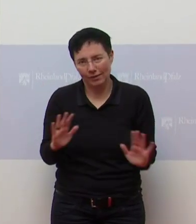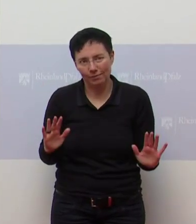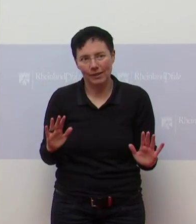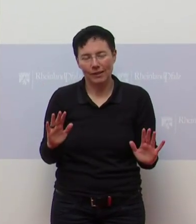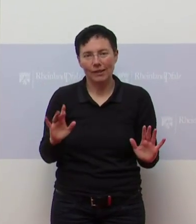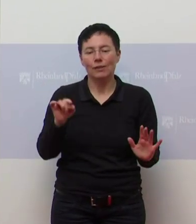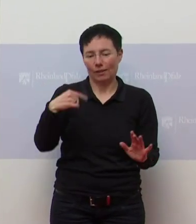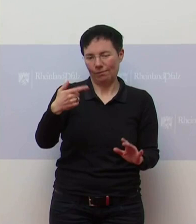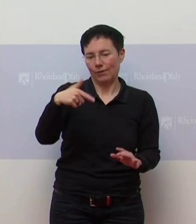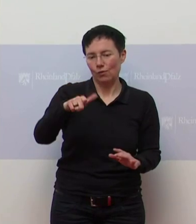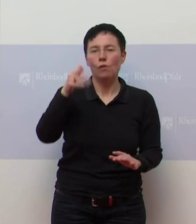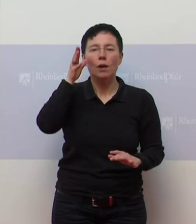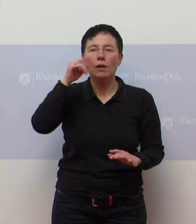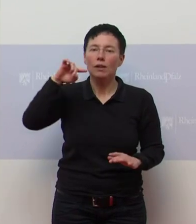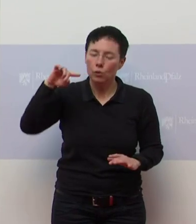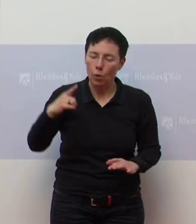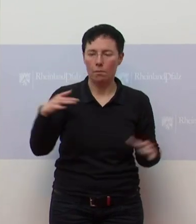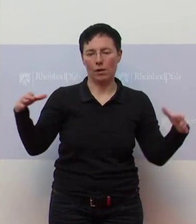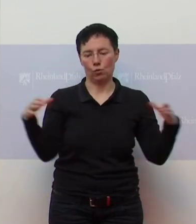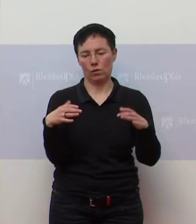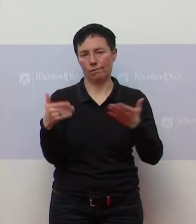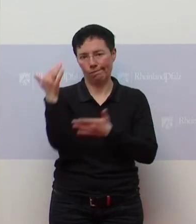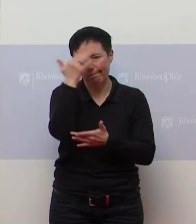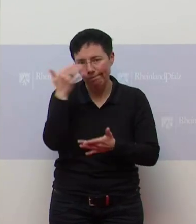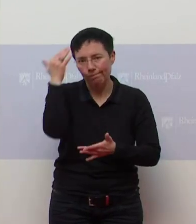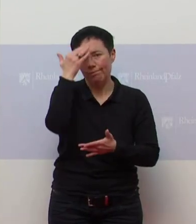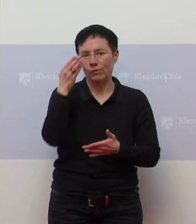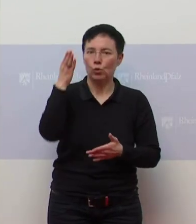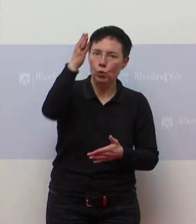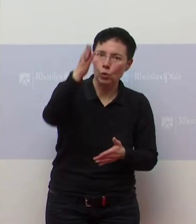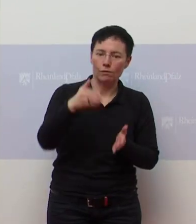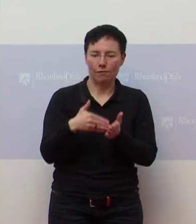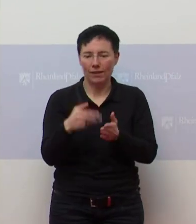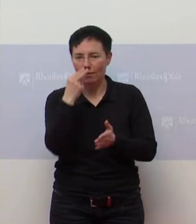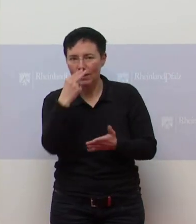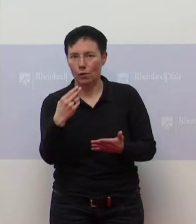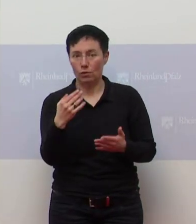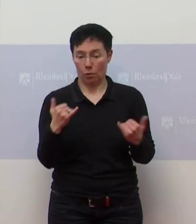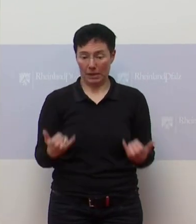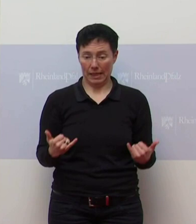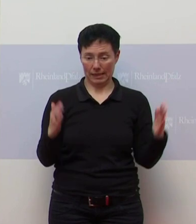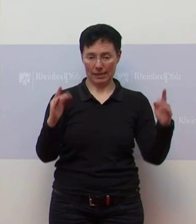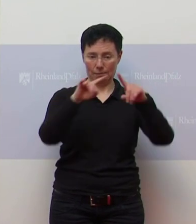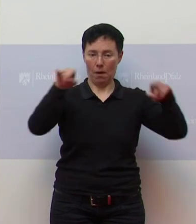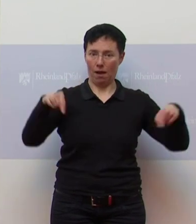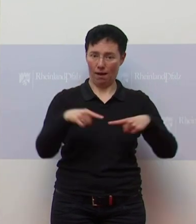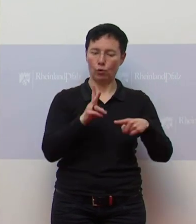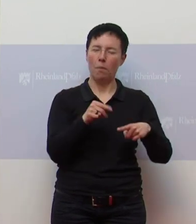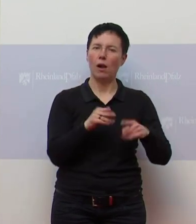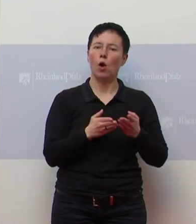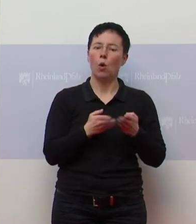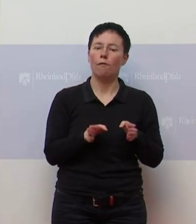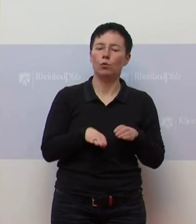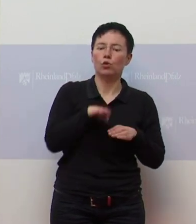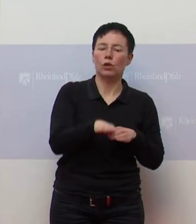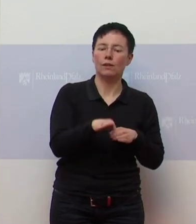dann wird weitergeschaut, was können dann Perspektiven sein, weil Sie wissen, wir sind ja beim Öffnungsschritt 4 oder 5, glaube ich,